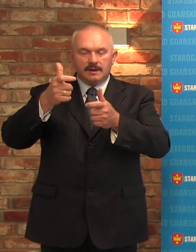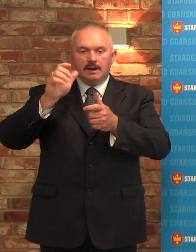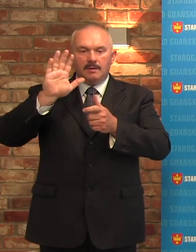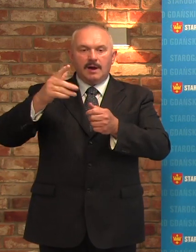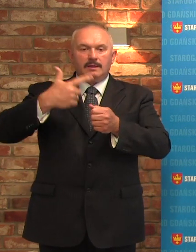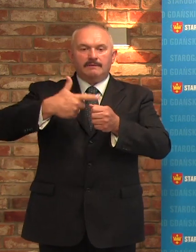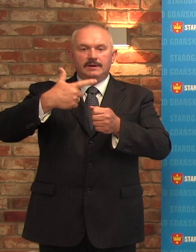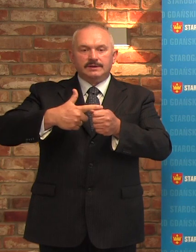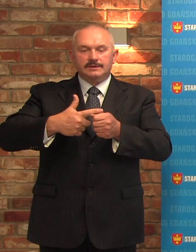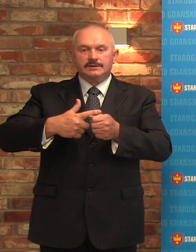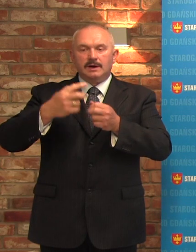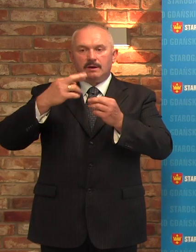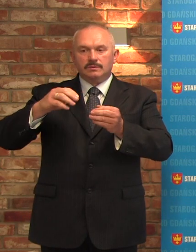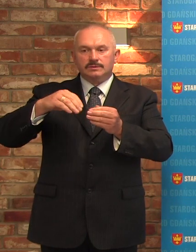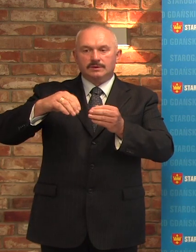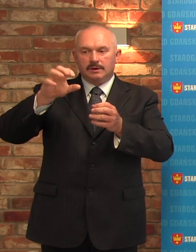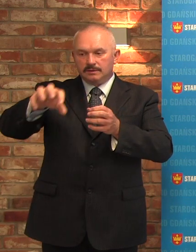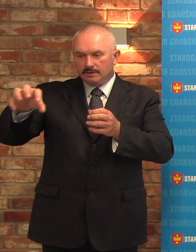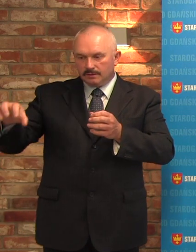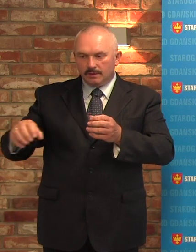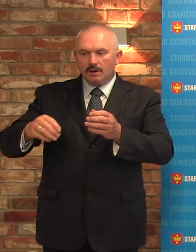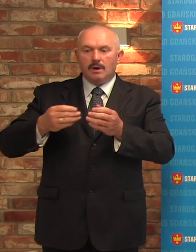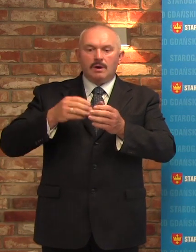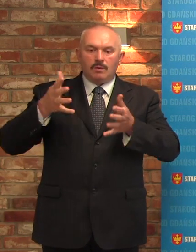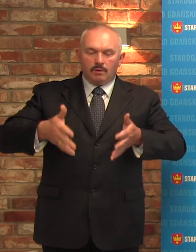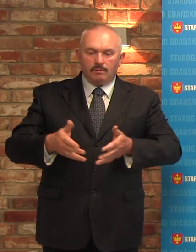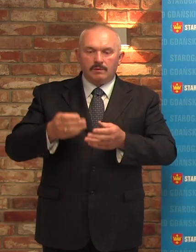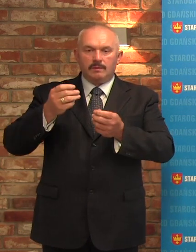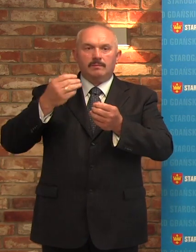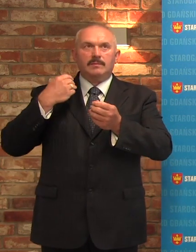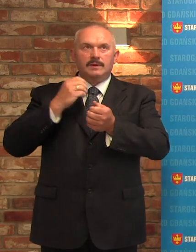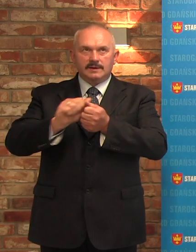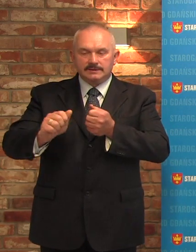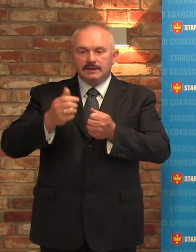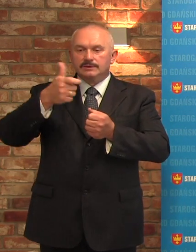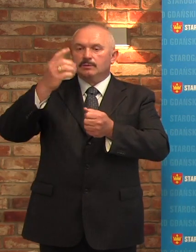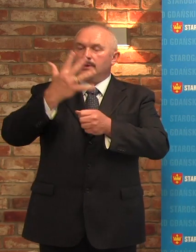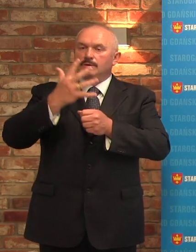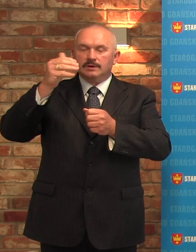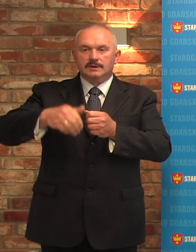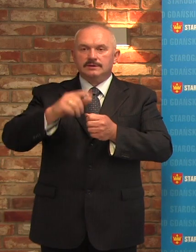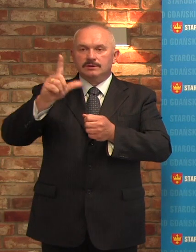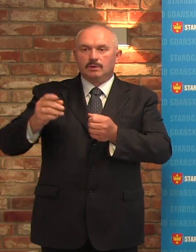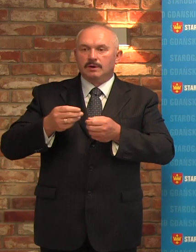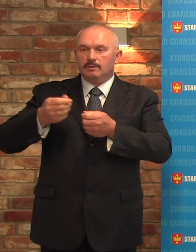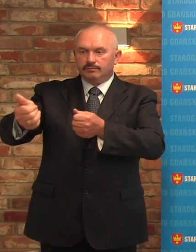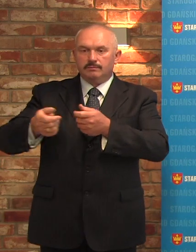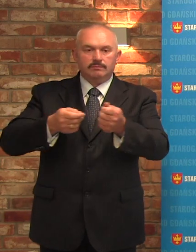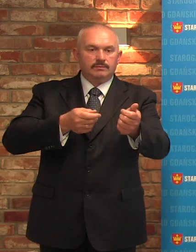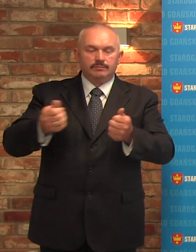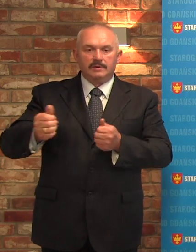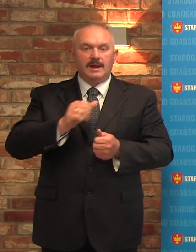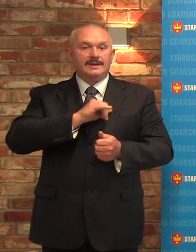dzielnicowych klubów piłkarskich przekazuje łącznie 150 tysięcy złotych. Samorząd